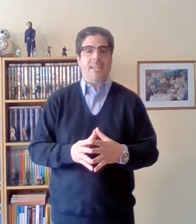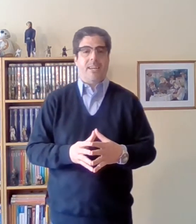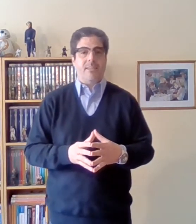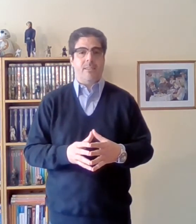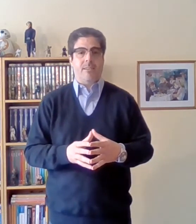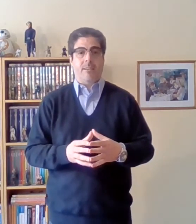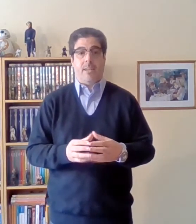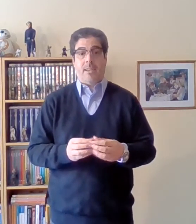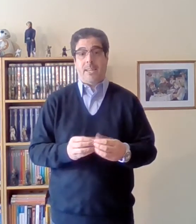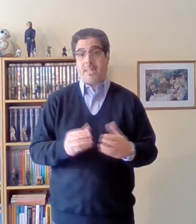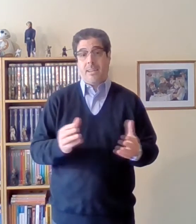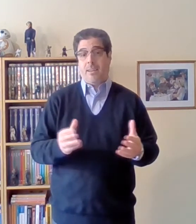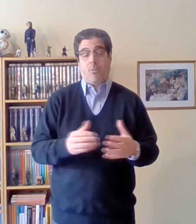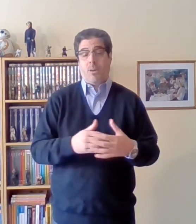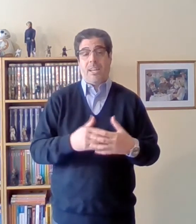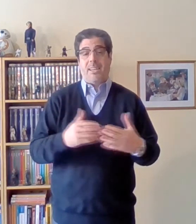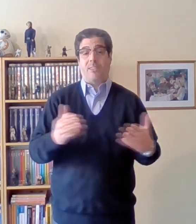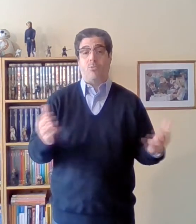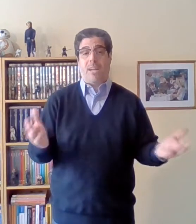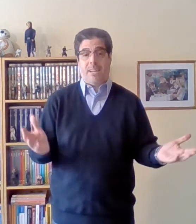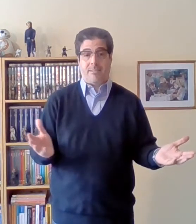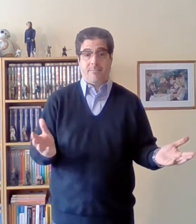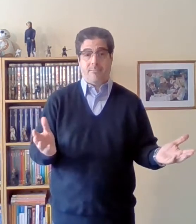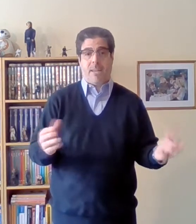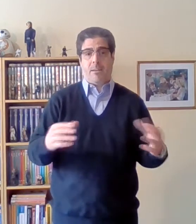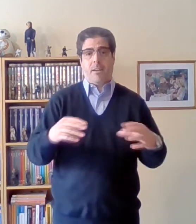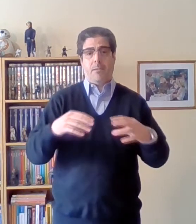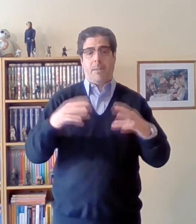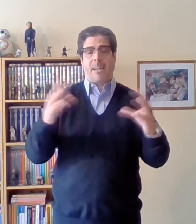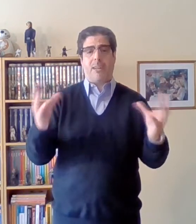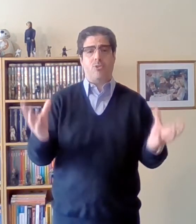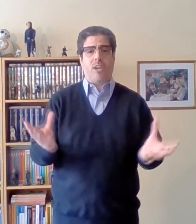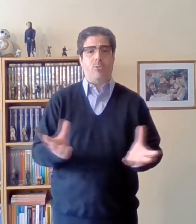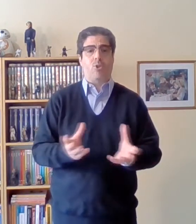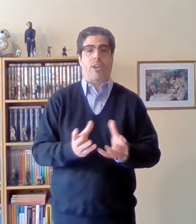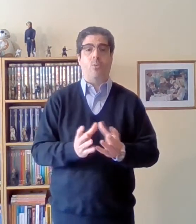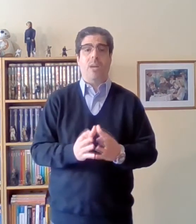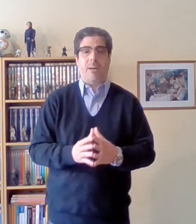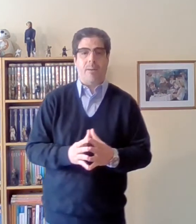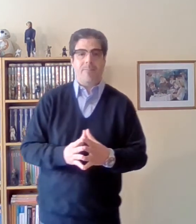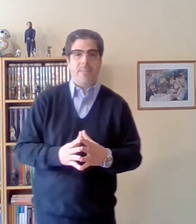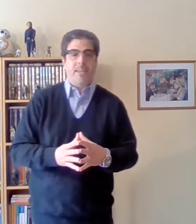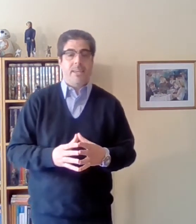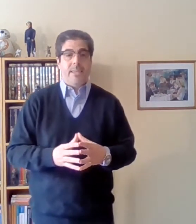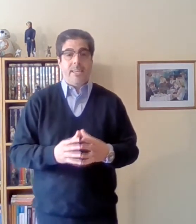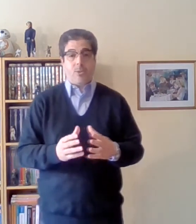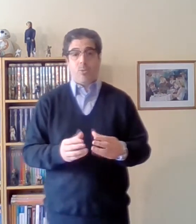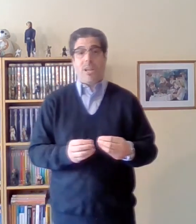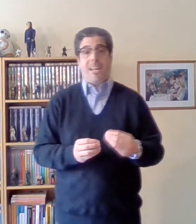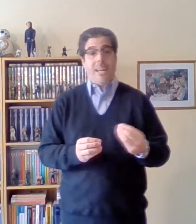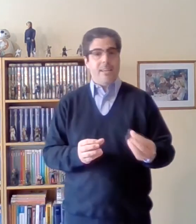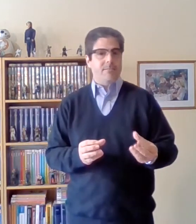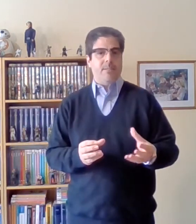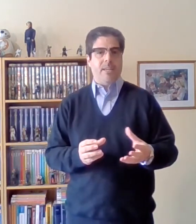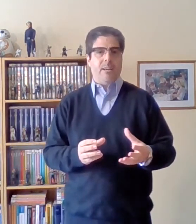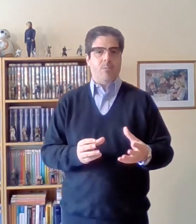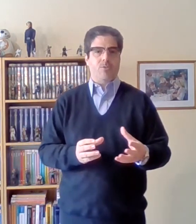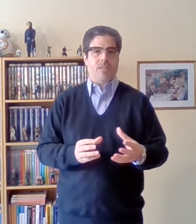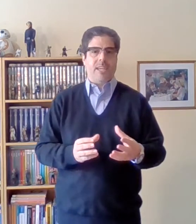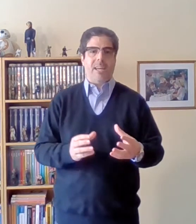eran como leyes naturales. El mercado se autorregulaba y esto era una ley, diríamos, que era